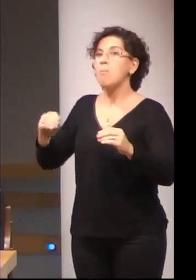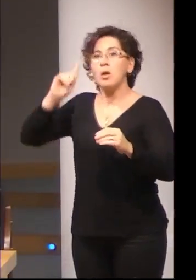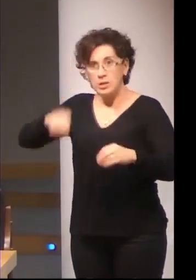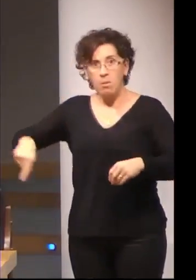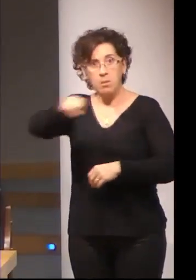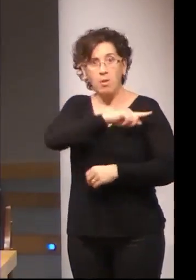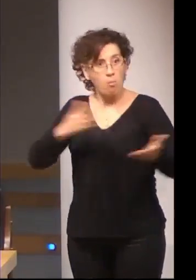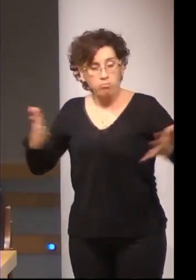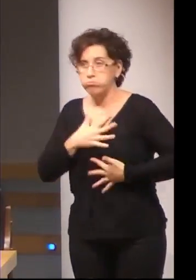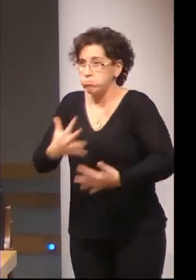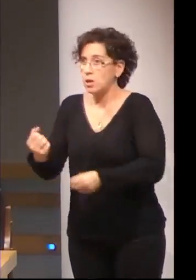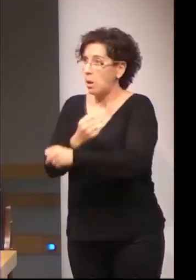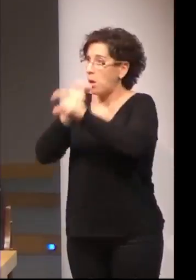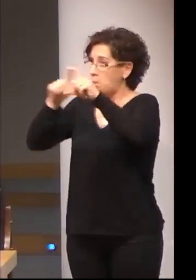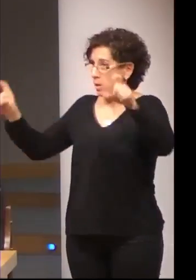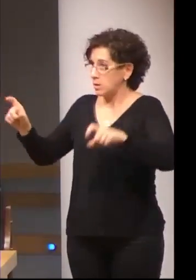gran empresa